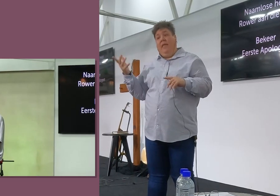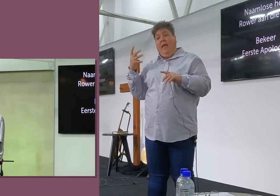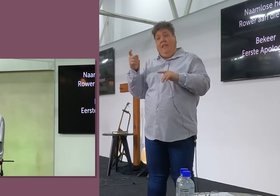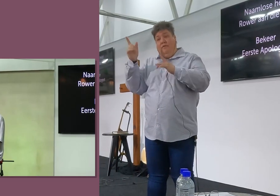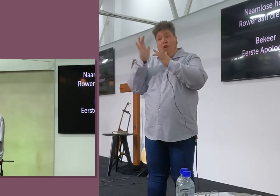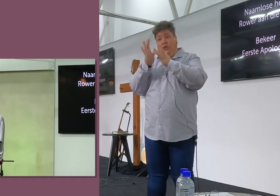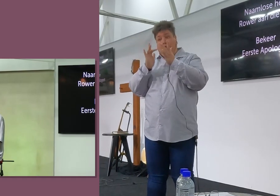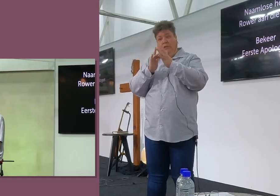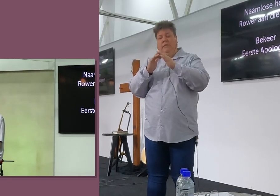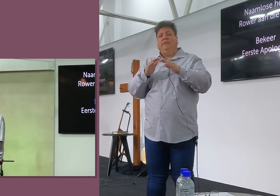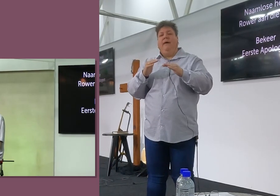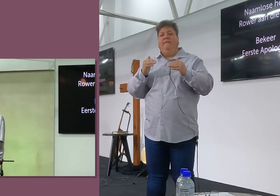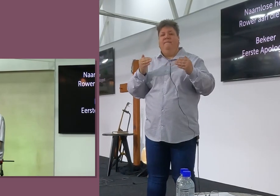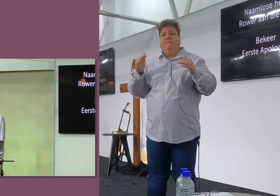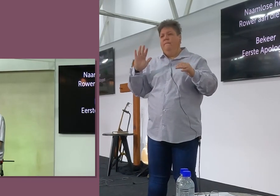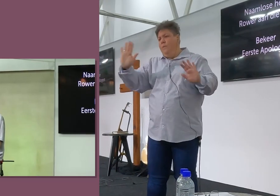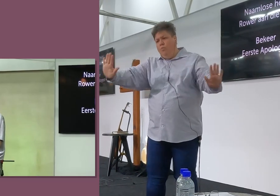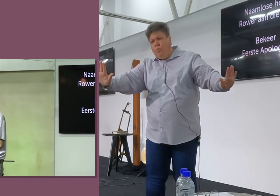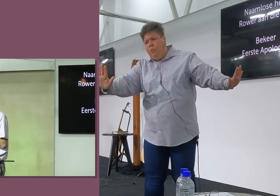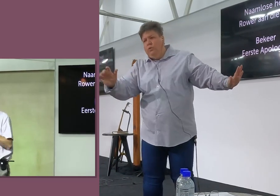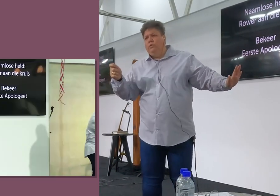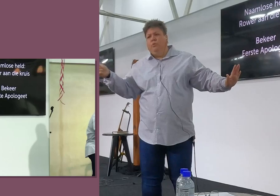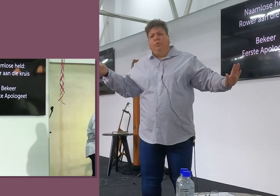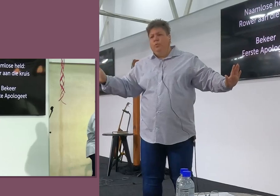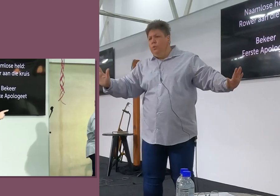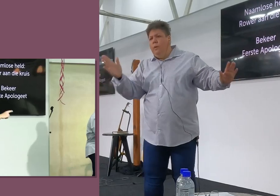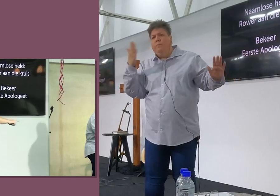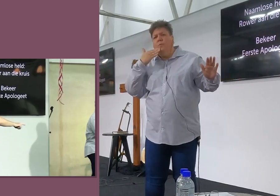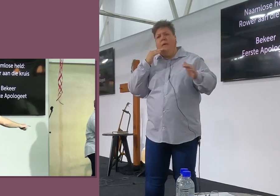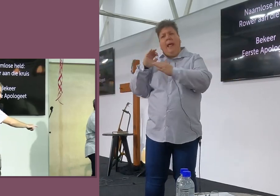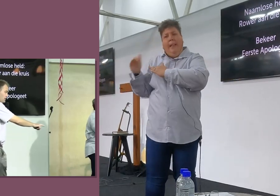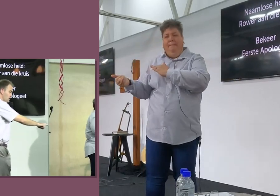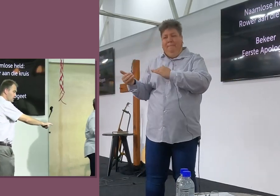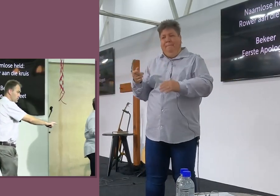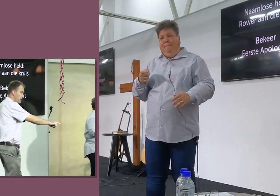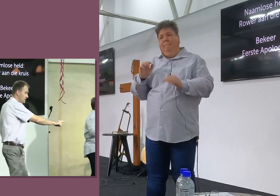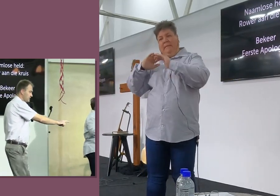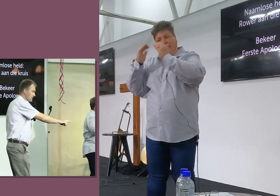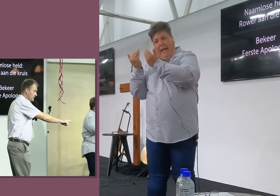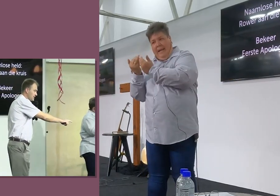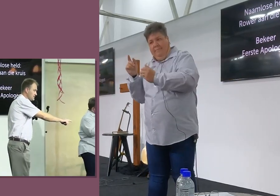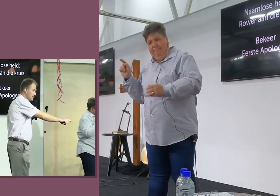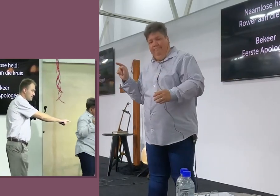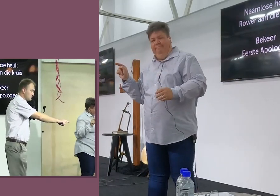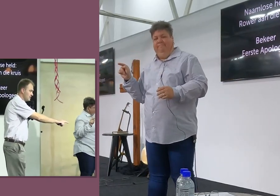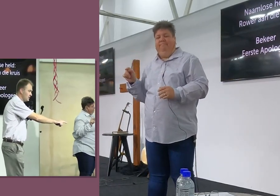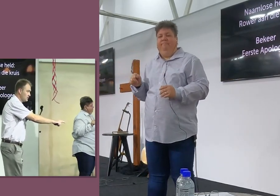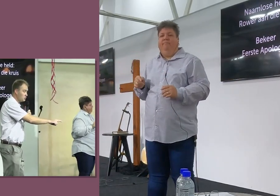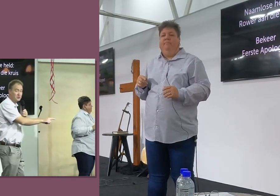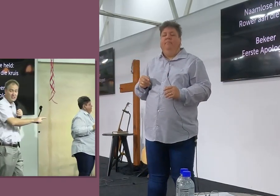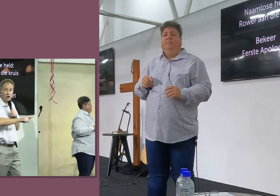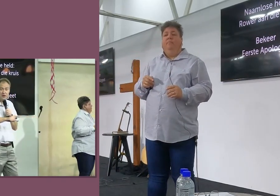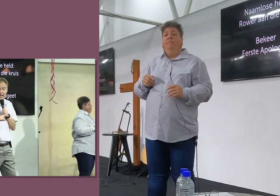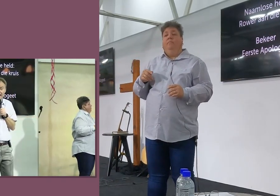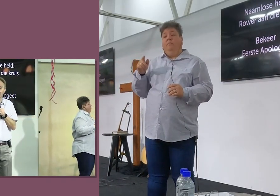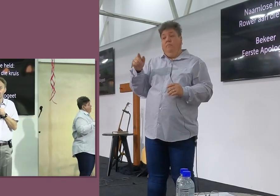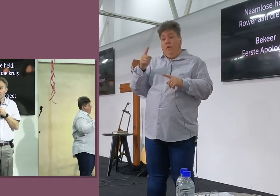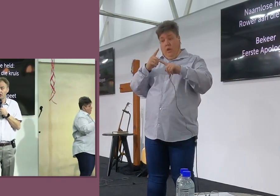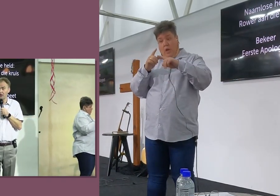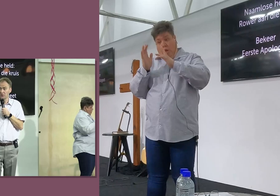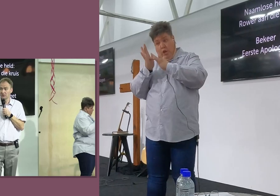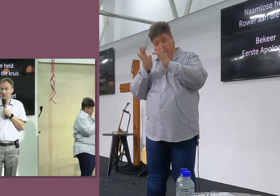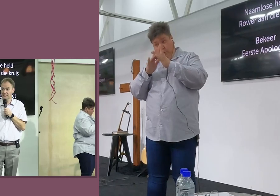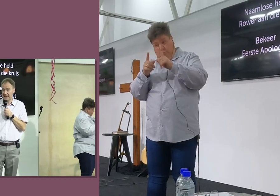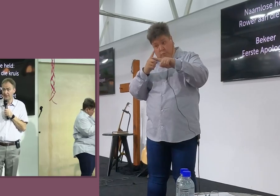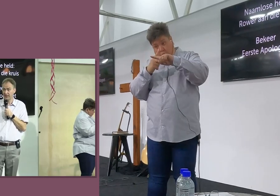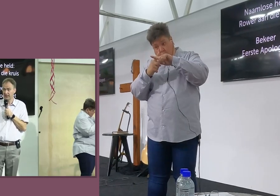verdedig het, Tien oor die ander over, So evers van die begin van die middag, Wat hulle gekruisig is, Tot hierna by die einde, Waar